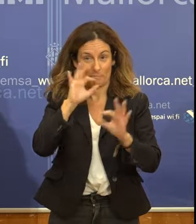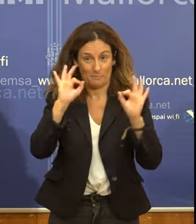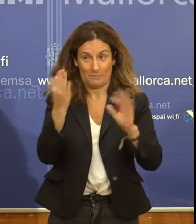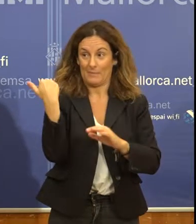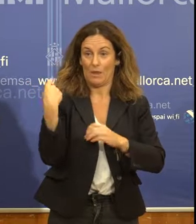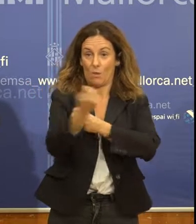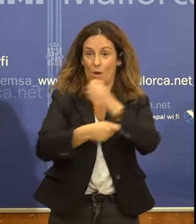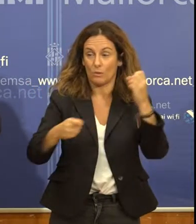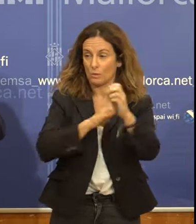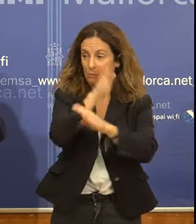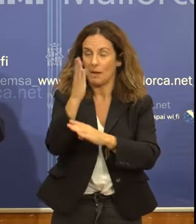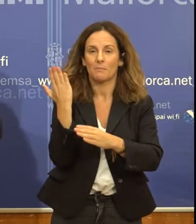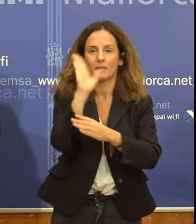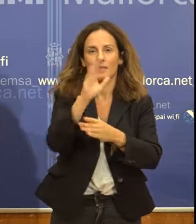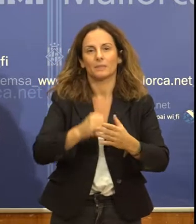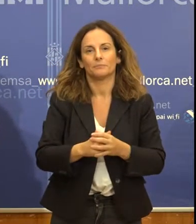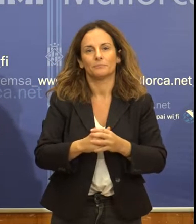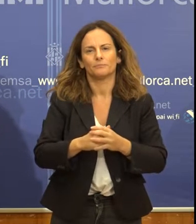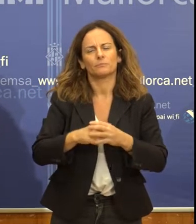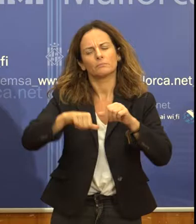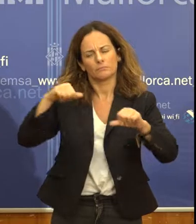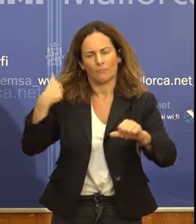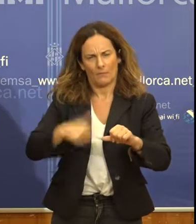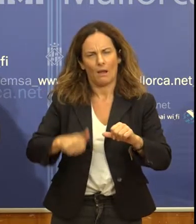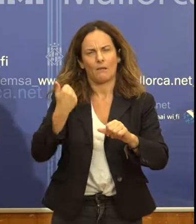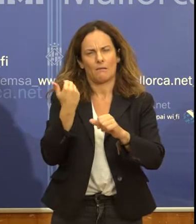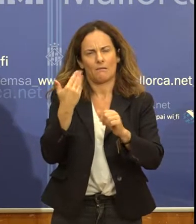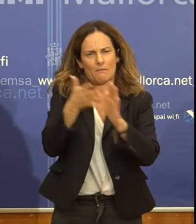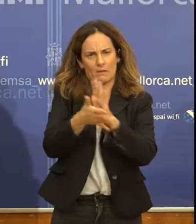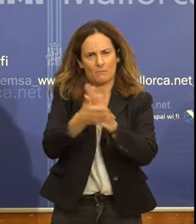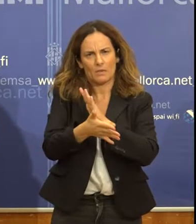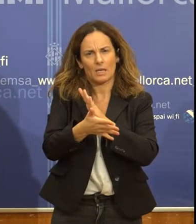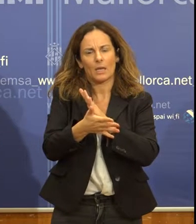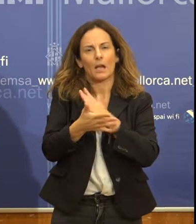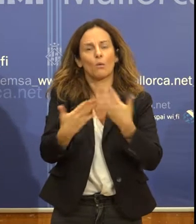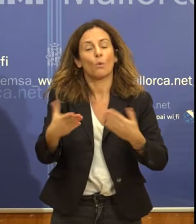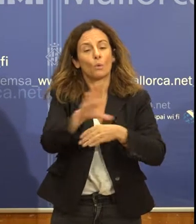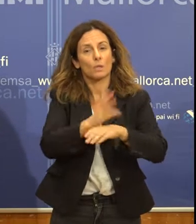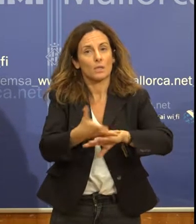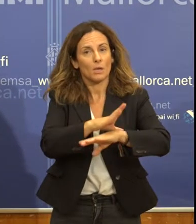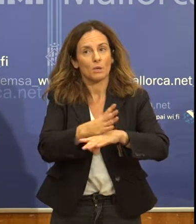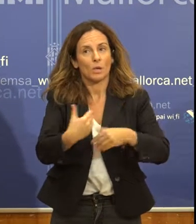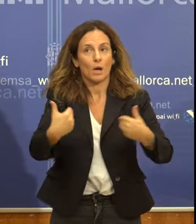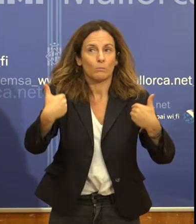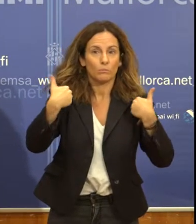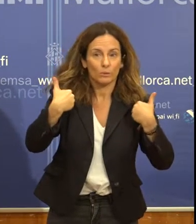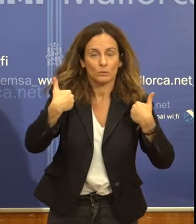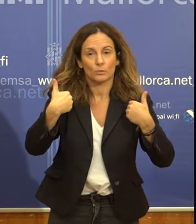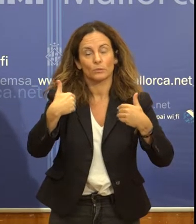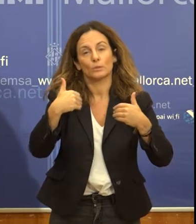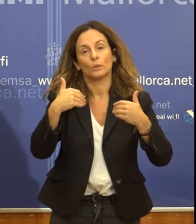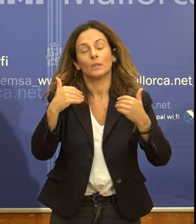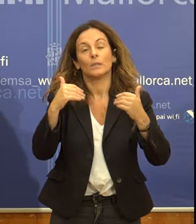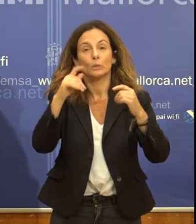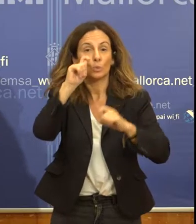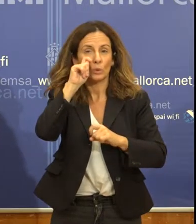Ja hem explicat en altres ocasions que el Consell de Mallorca, pesada de no tenir aquestes competències en promoció turística, fa política turística, des del punt de